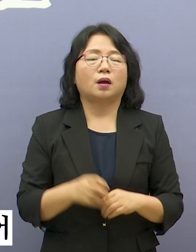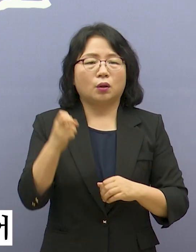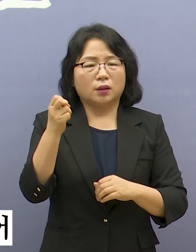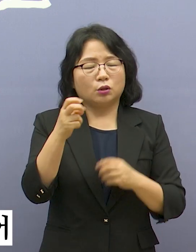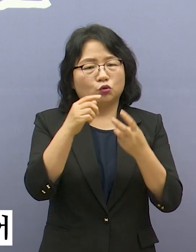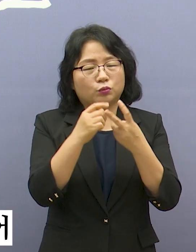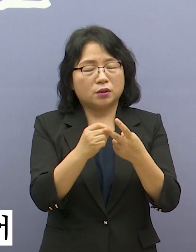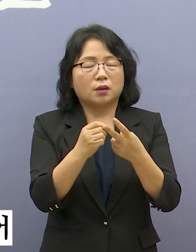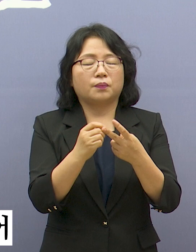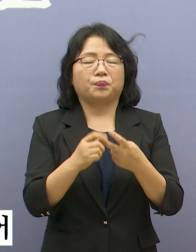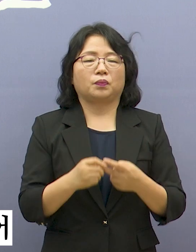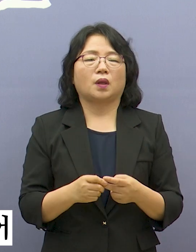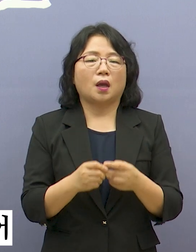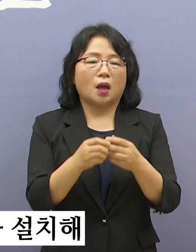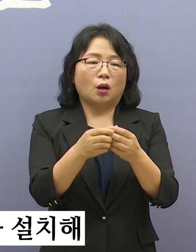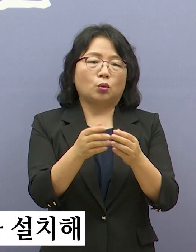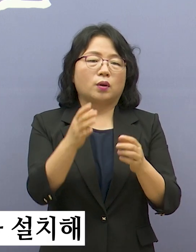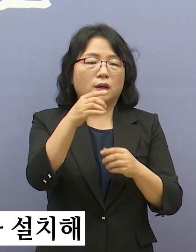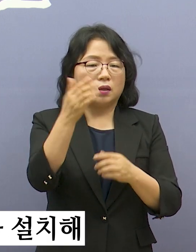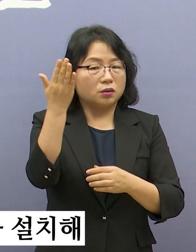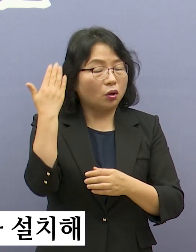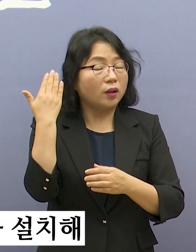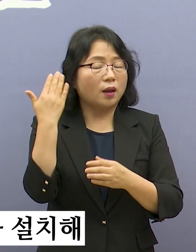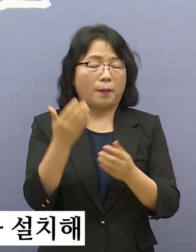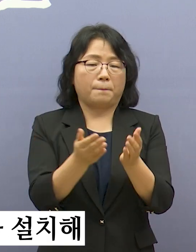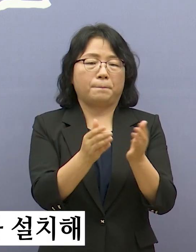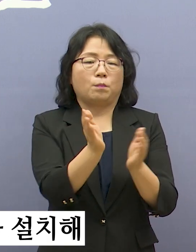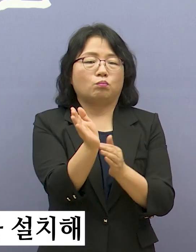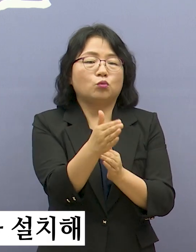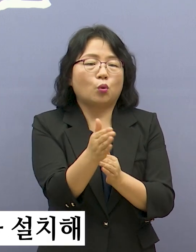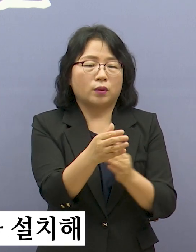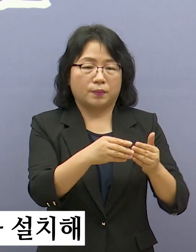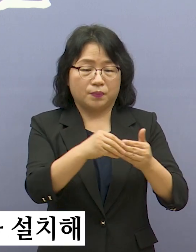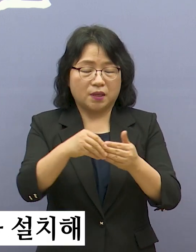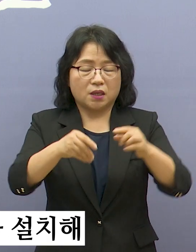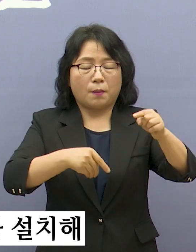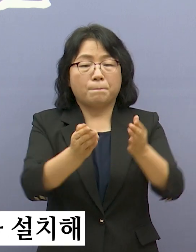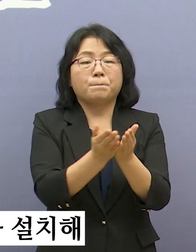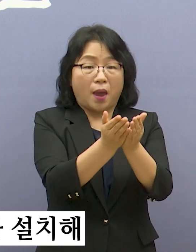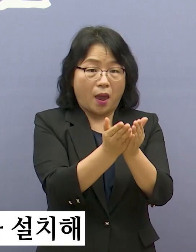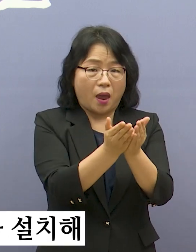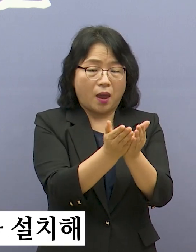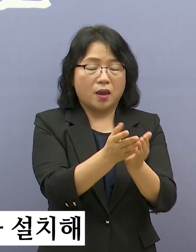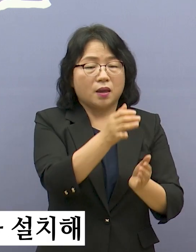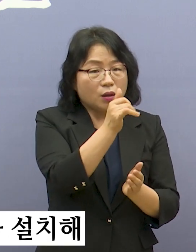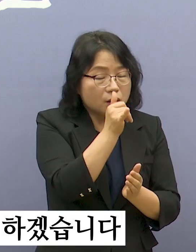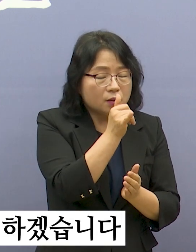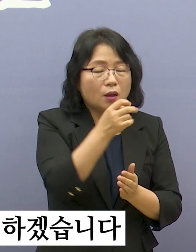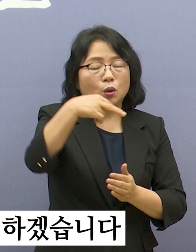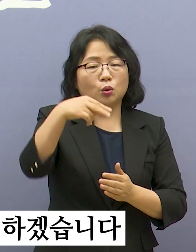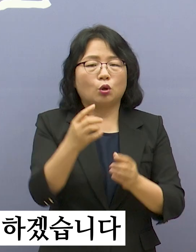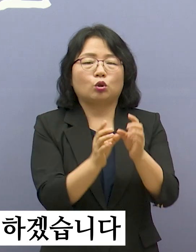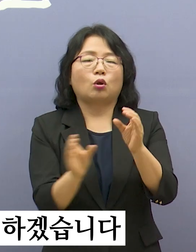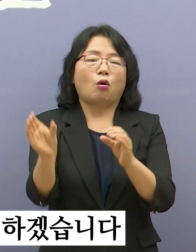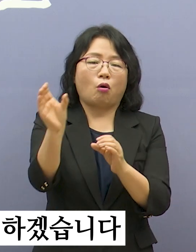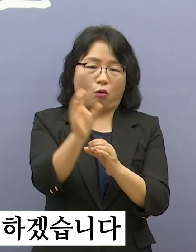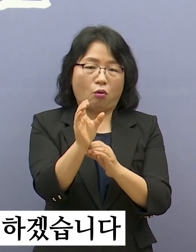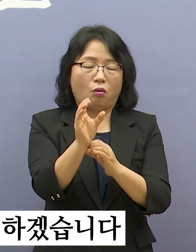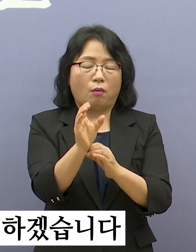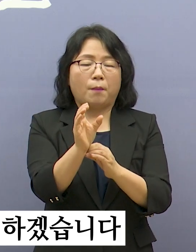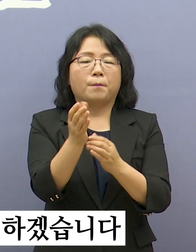어업지도선에 이어 환경정화선의 방사능 측정기를 추가 설치해 충남의